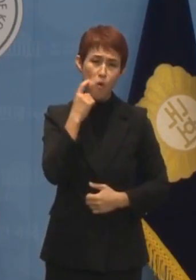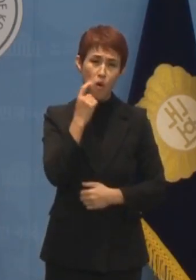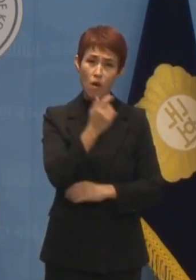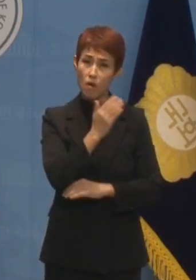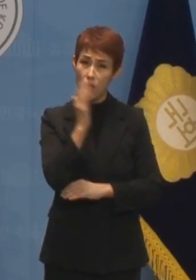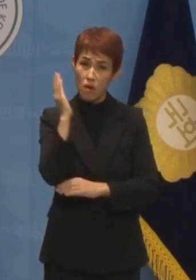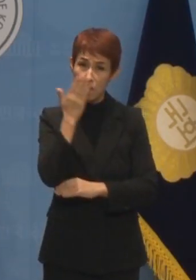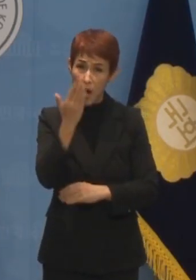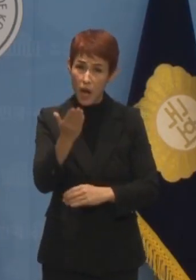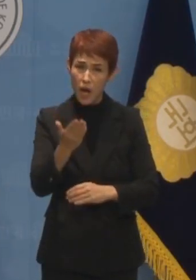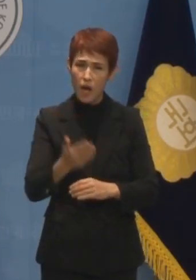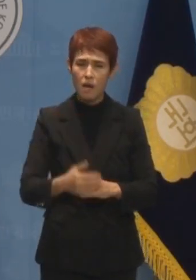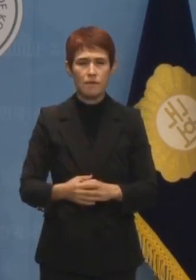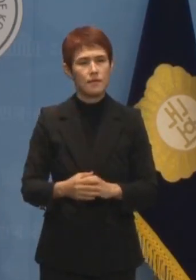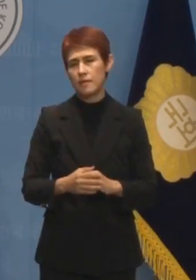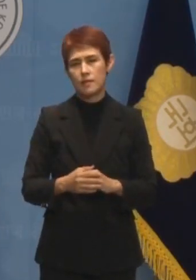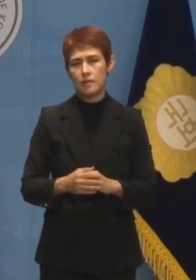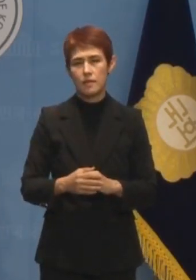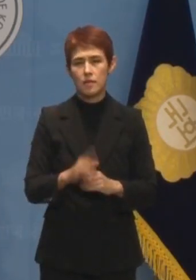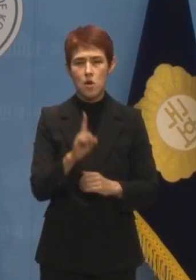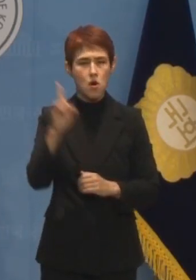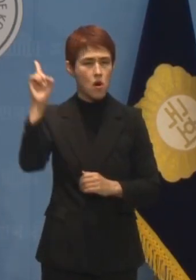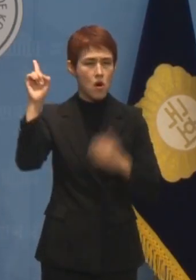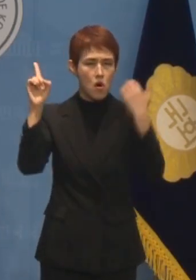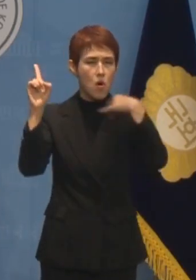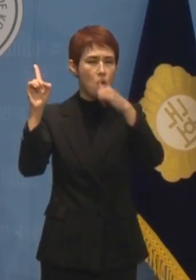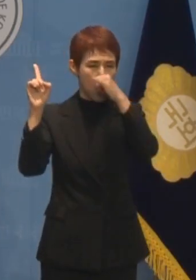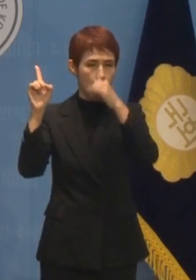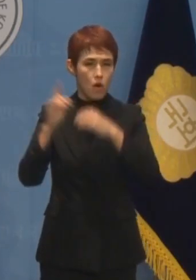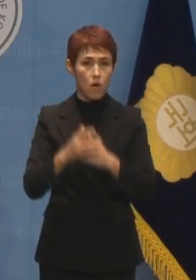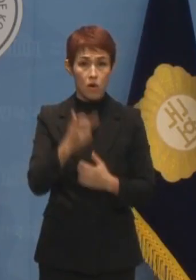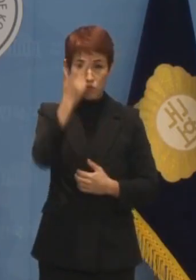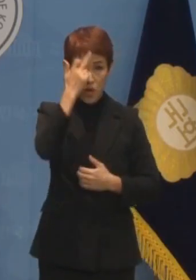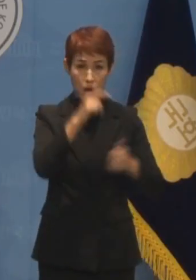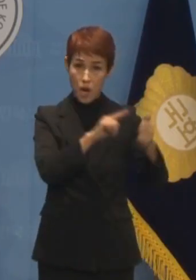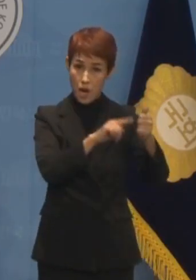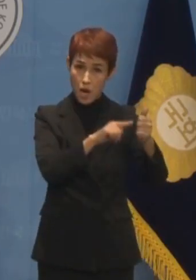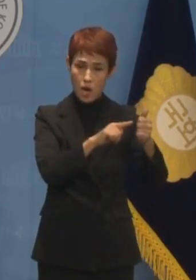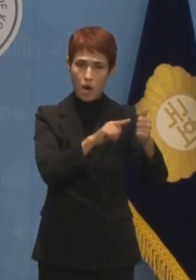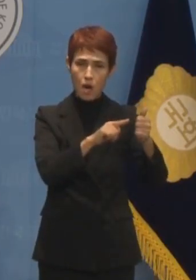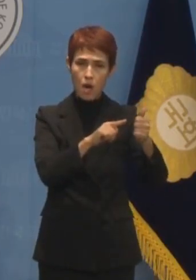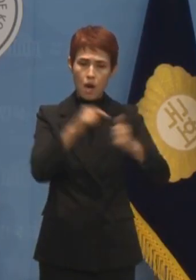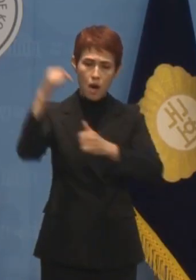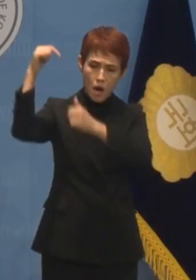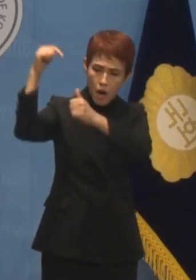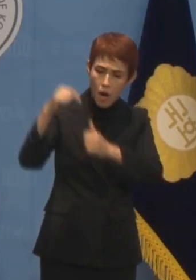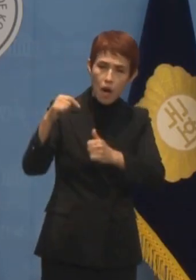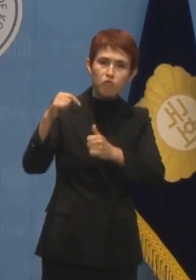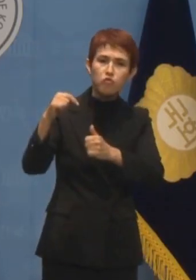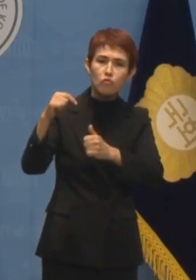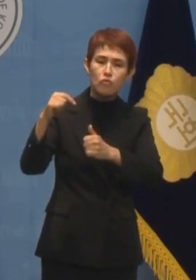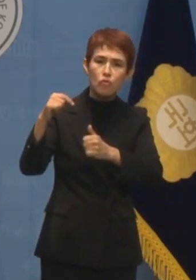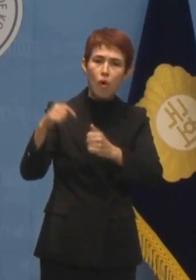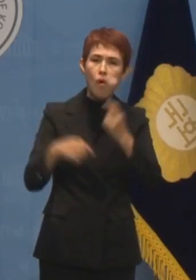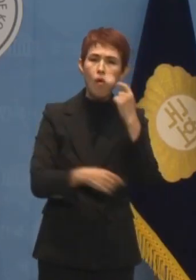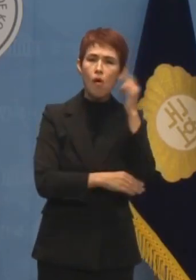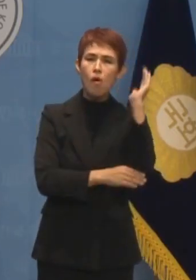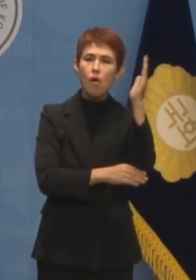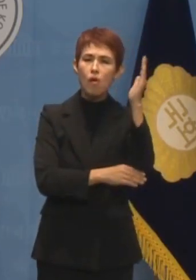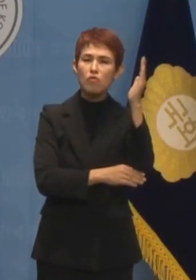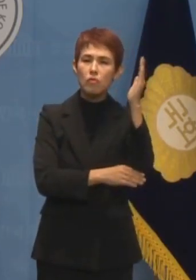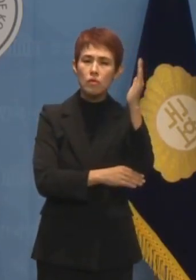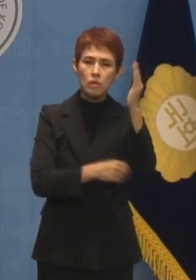생각하지 않습니다. 최재훈 부장검사는 누구의 지시로 이 같은 거짓말을 했는지